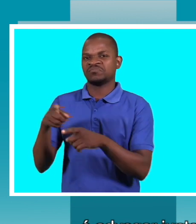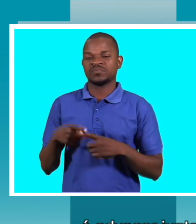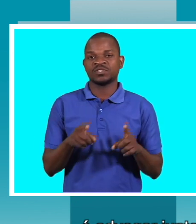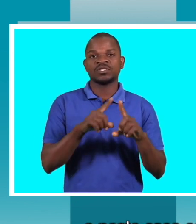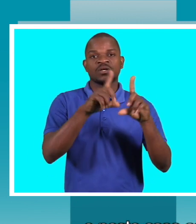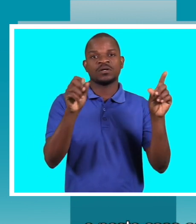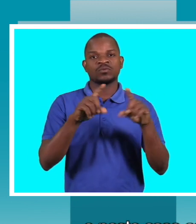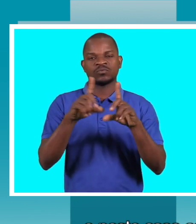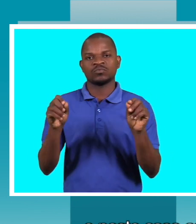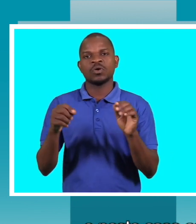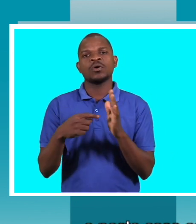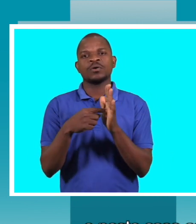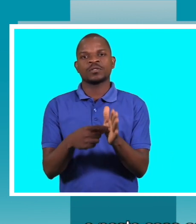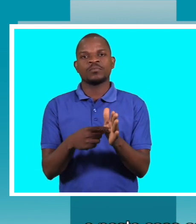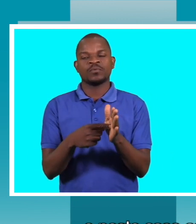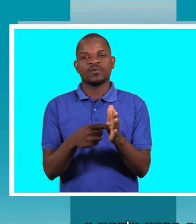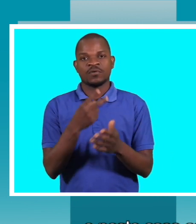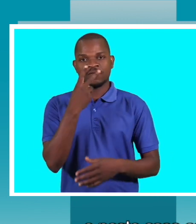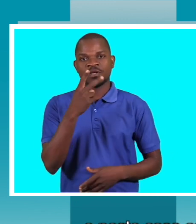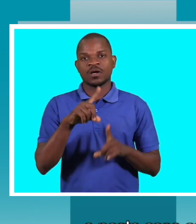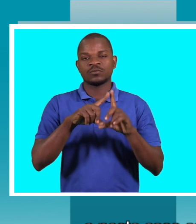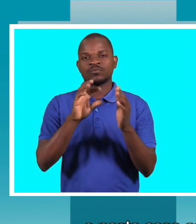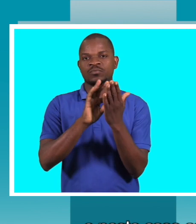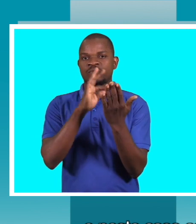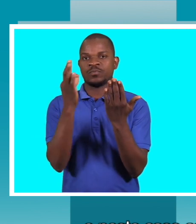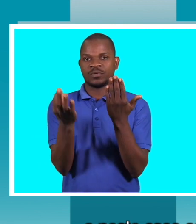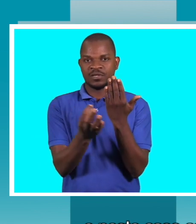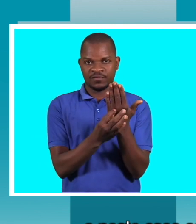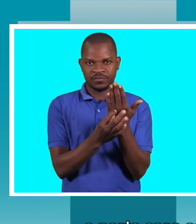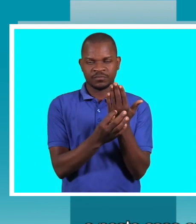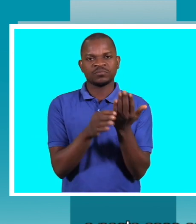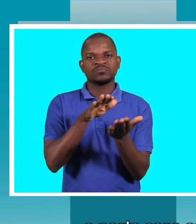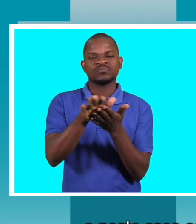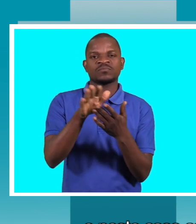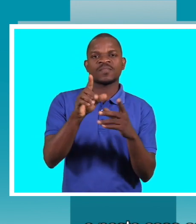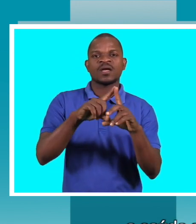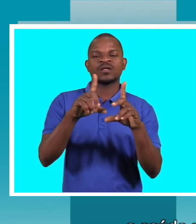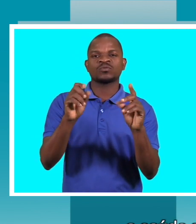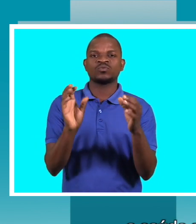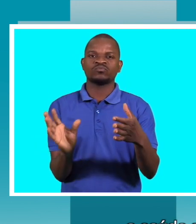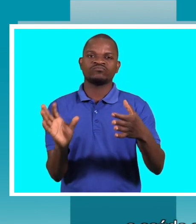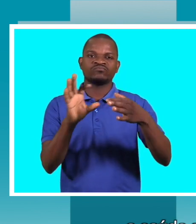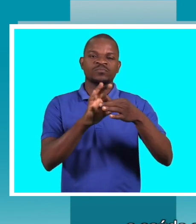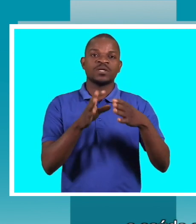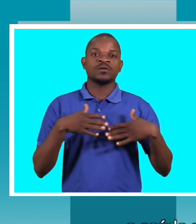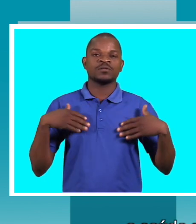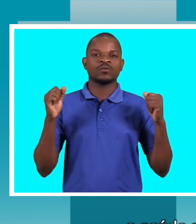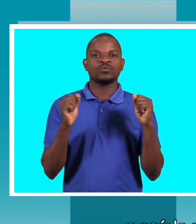serviços. E neste caso concreto, olhando para a MoDefa especificamente, estamos a falar dos serviços ligados à saúde sexual reprodutiva,